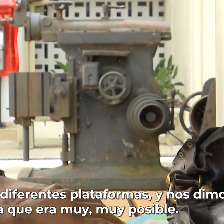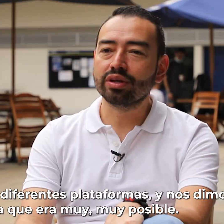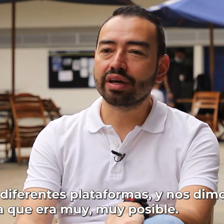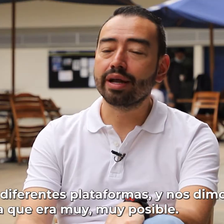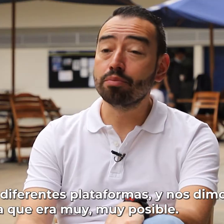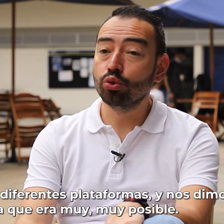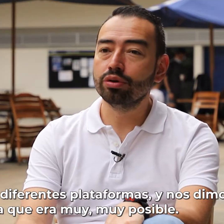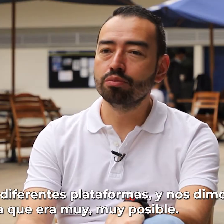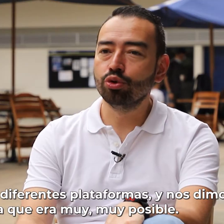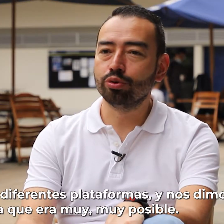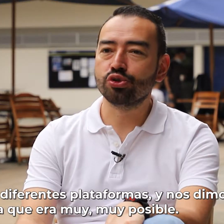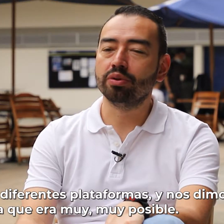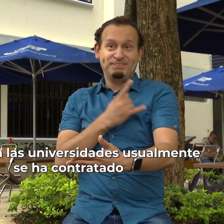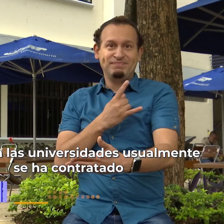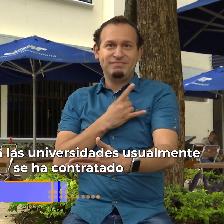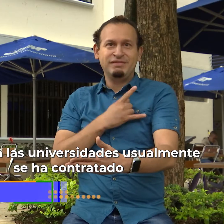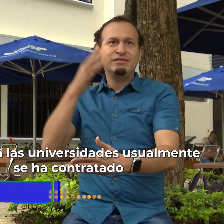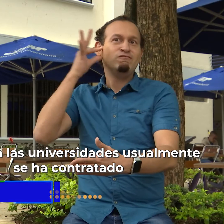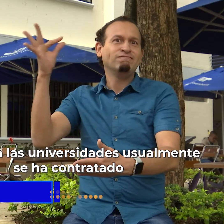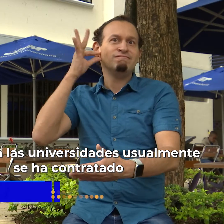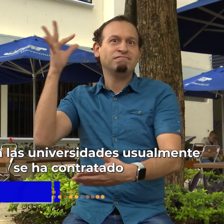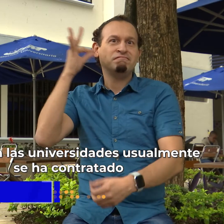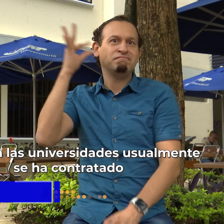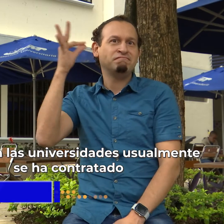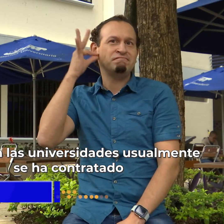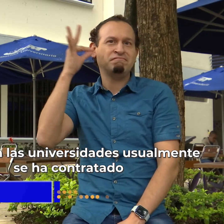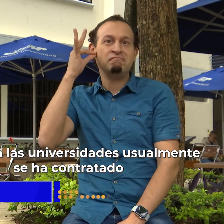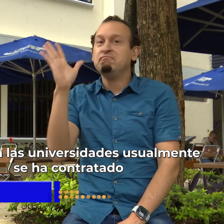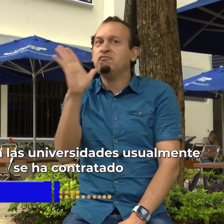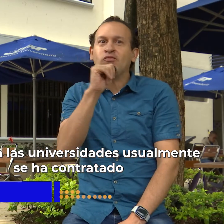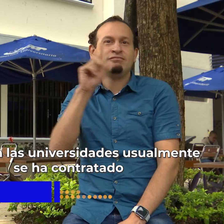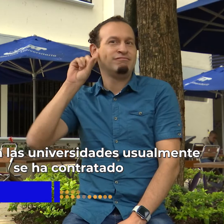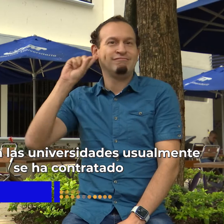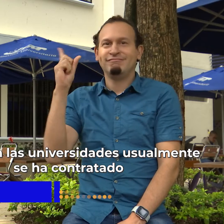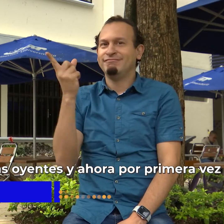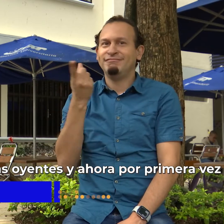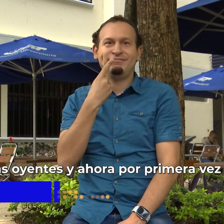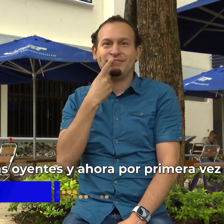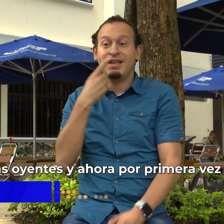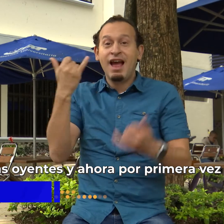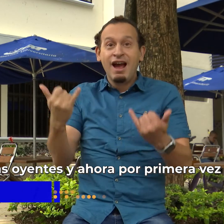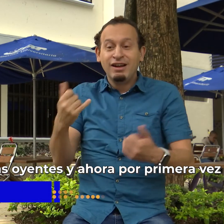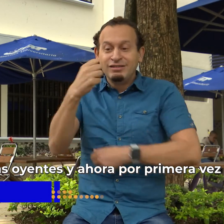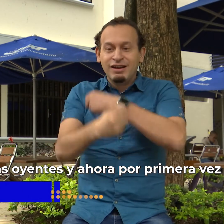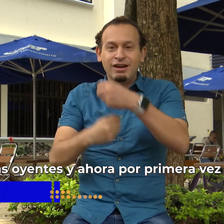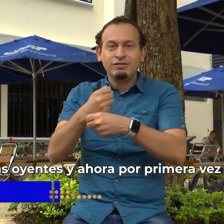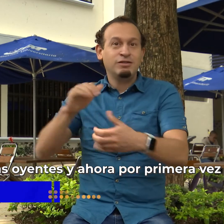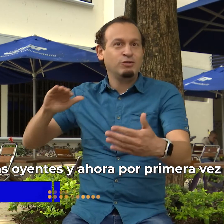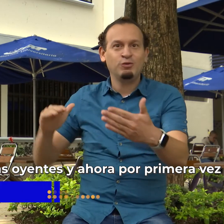dimos cuenta que era muy muy posible bueno en las universidades usualmente se ha contratado a las personas oyentes y ahora por primera